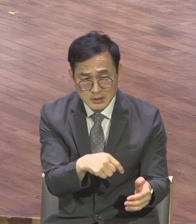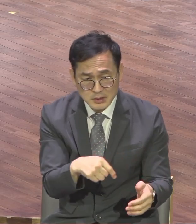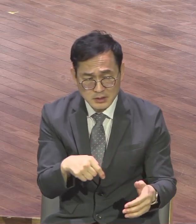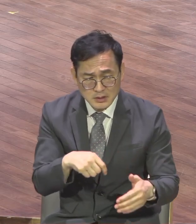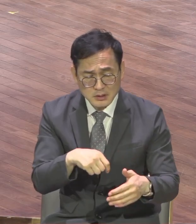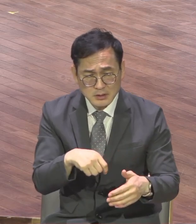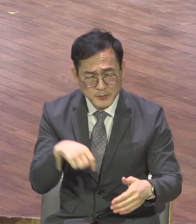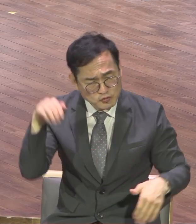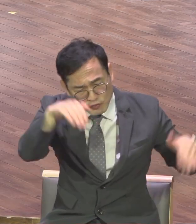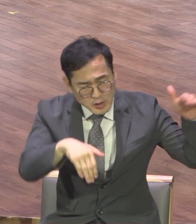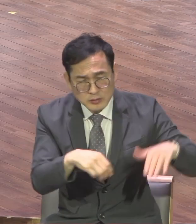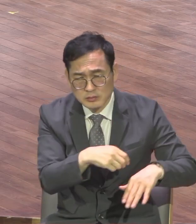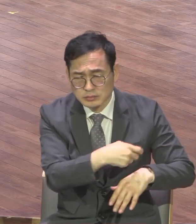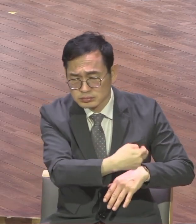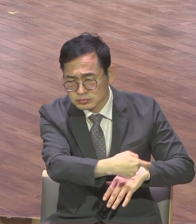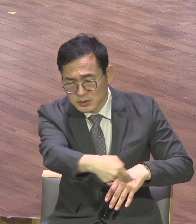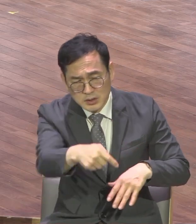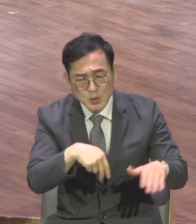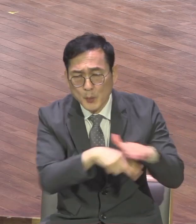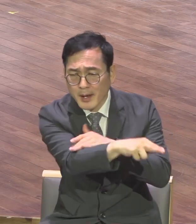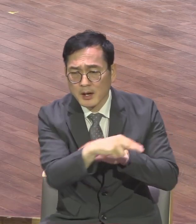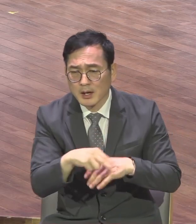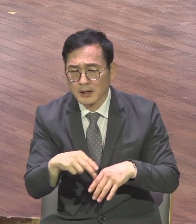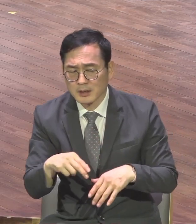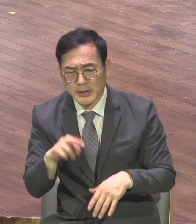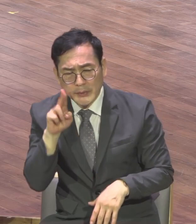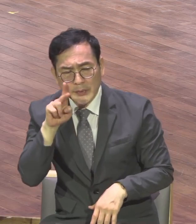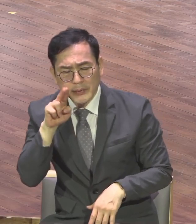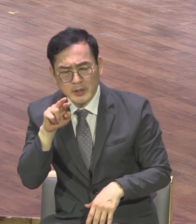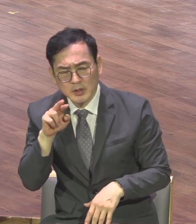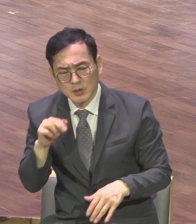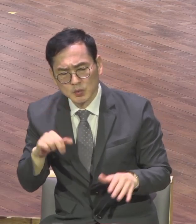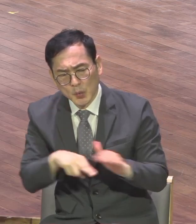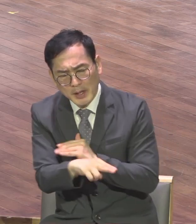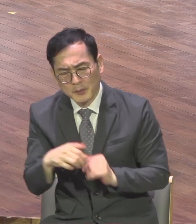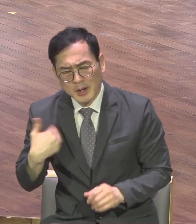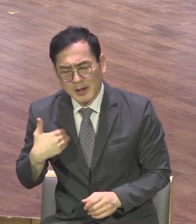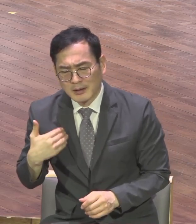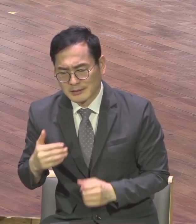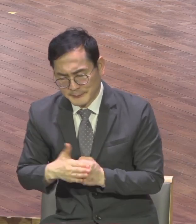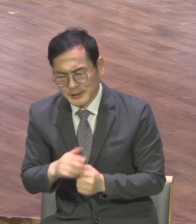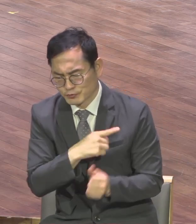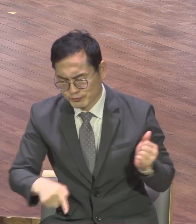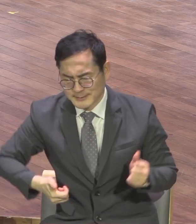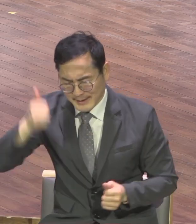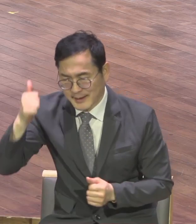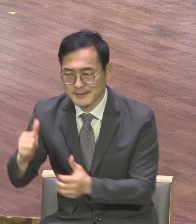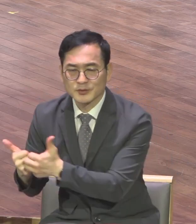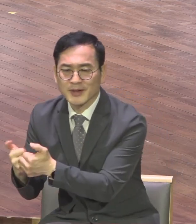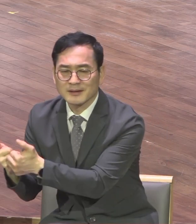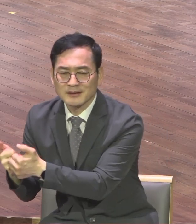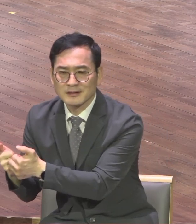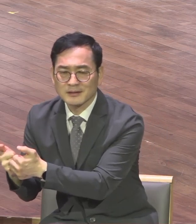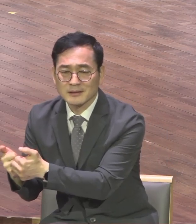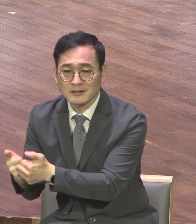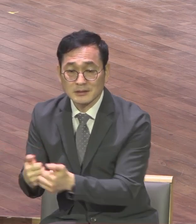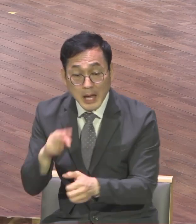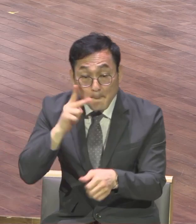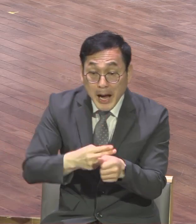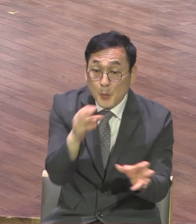바울도 그런데 놀랍지요 백부장 백부장이 요즘 한 중대장입니다 백부장이